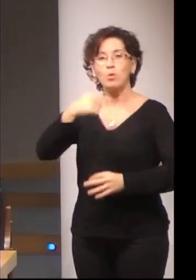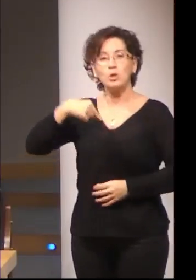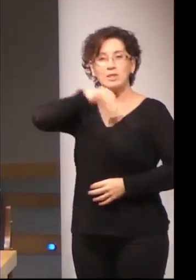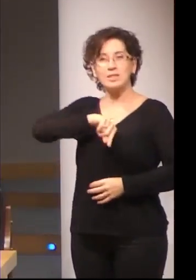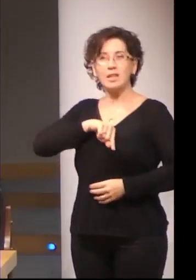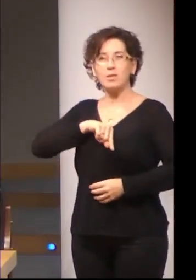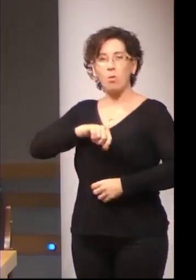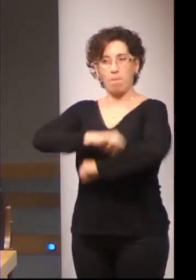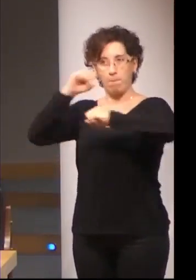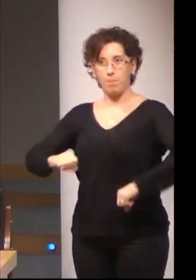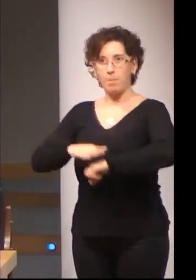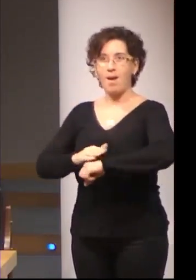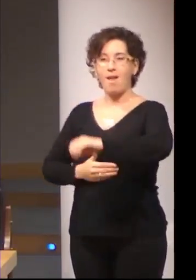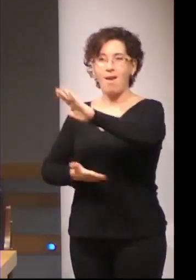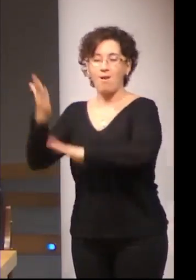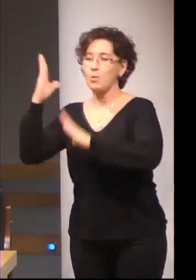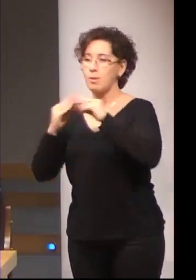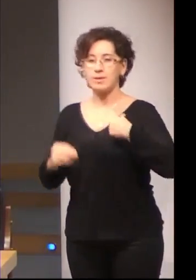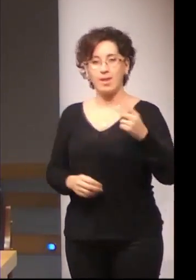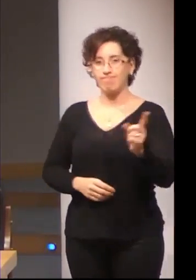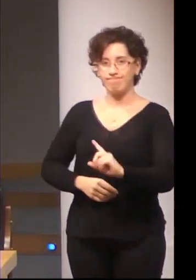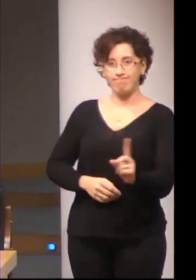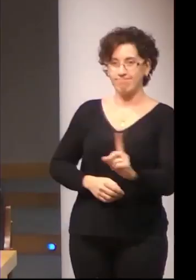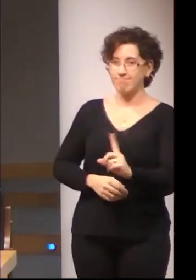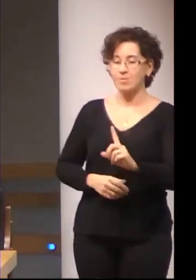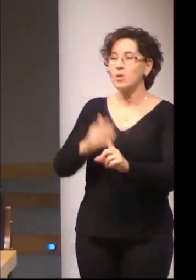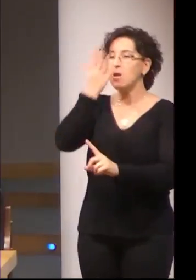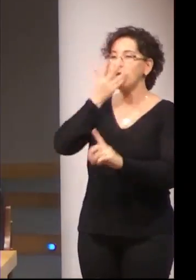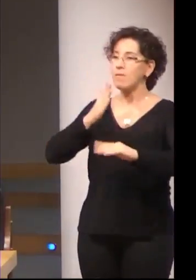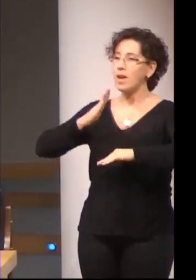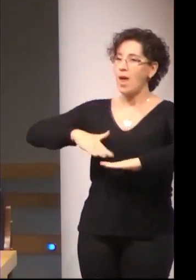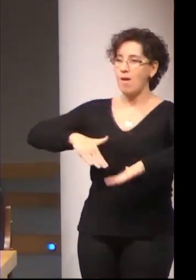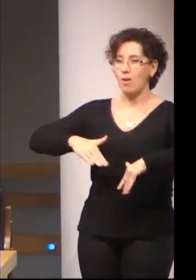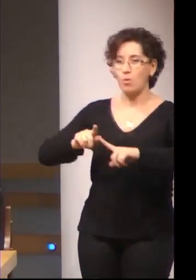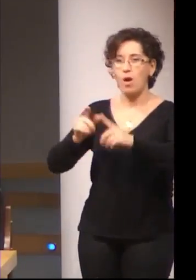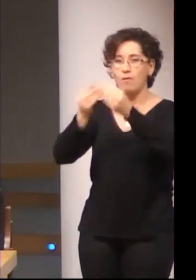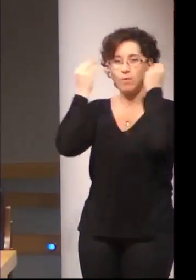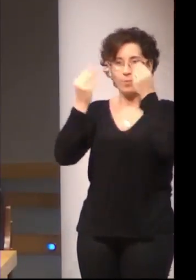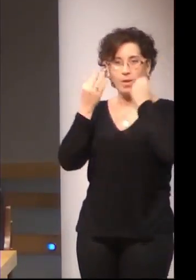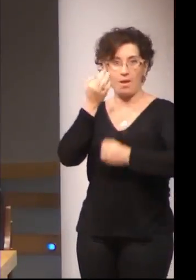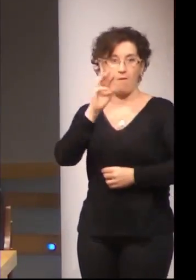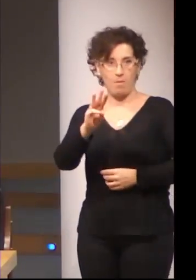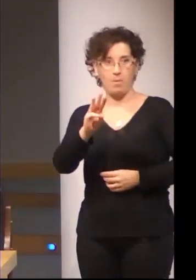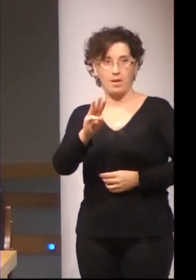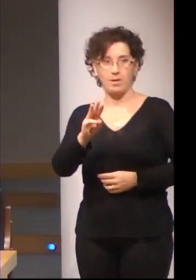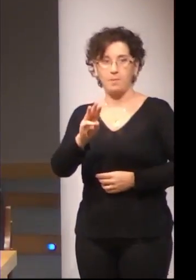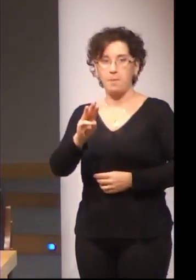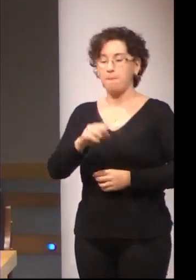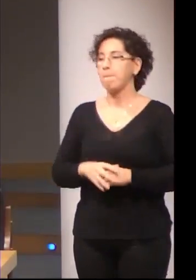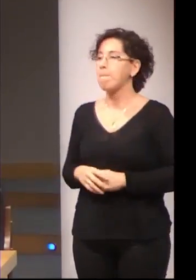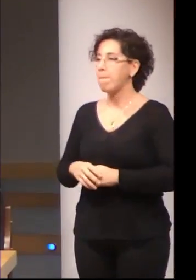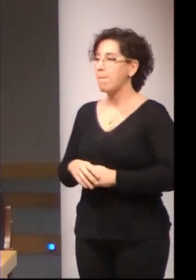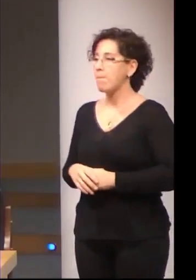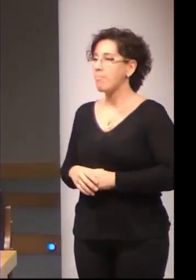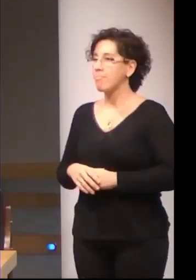capacitados para ir a la universidad y preferían comenzar con los estudios formativos. ¿Qué están haciendo actualmente?